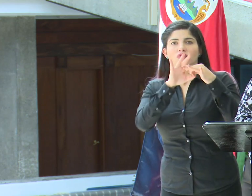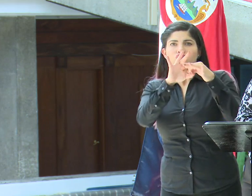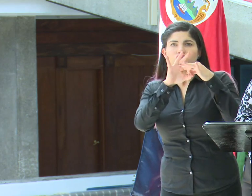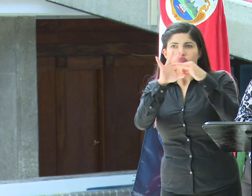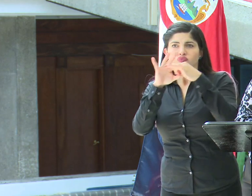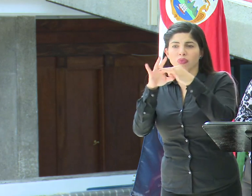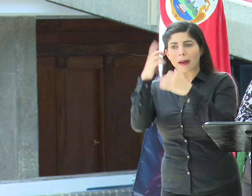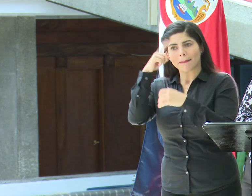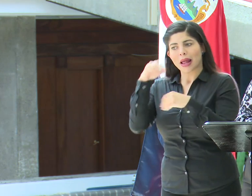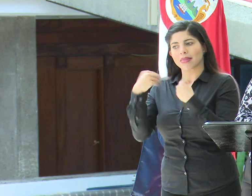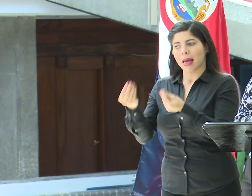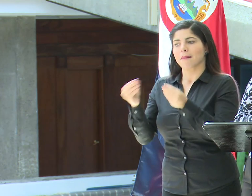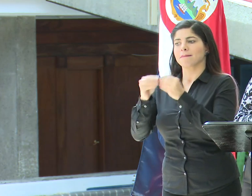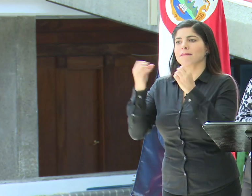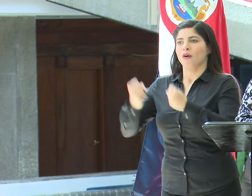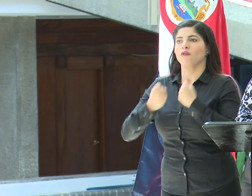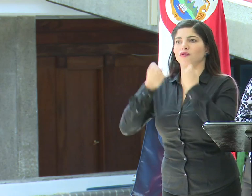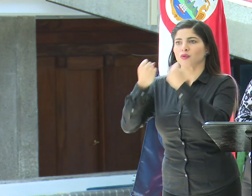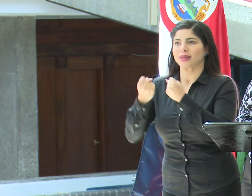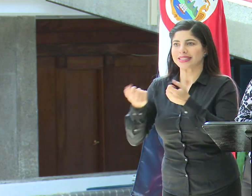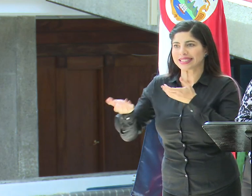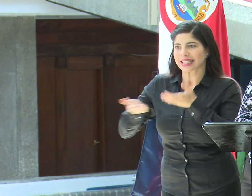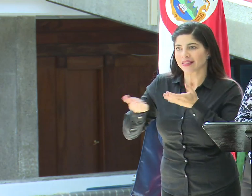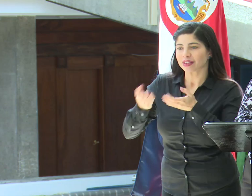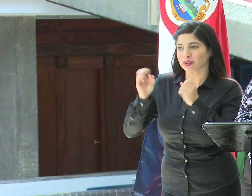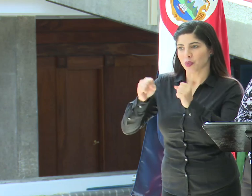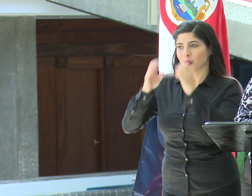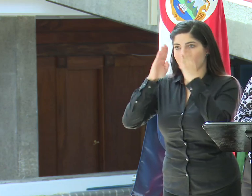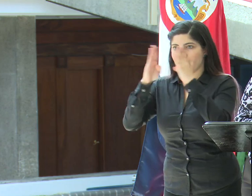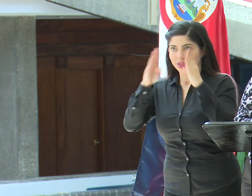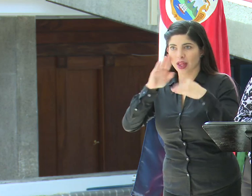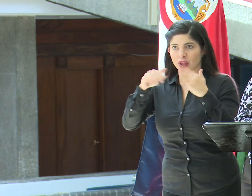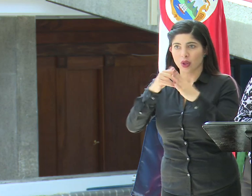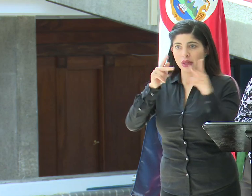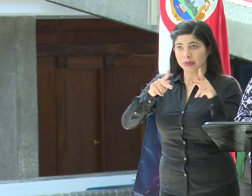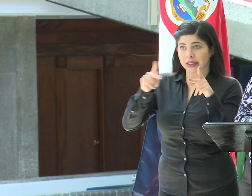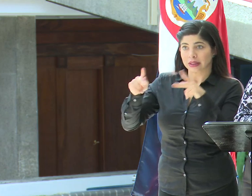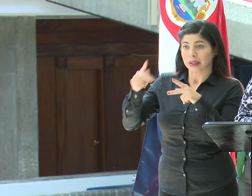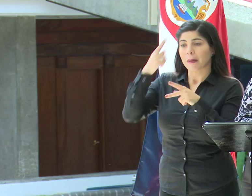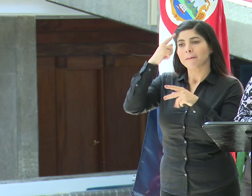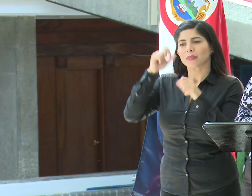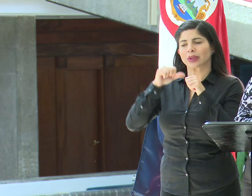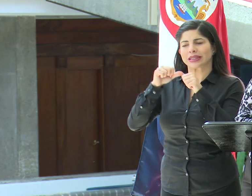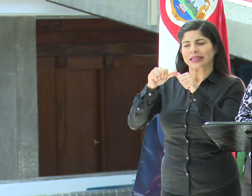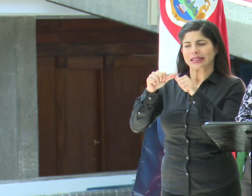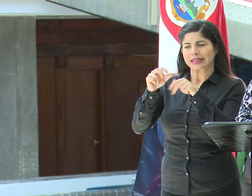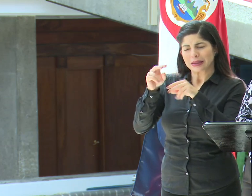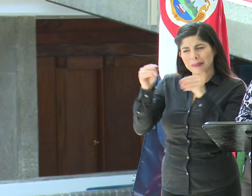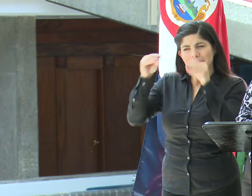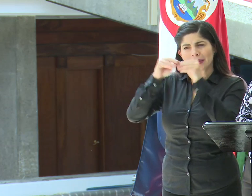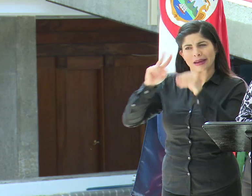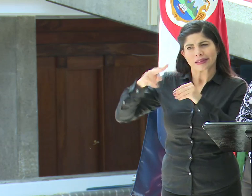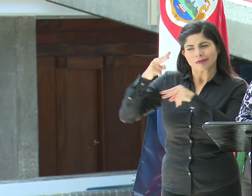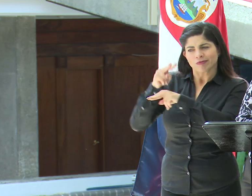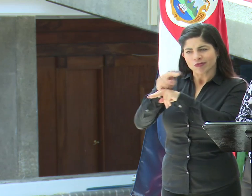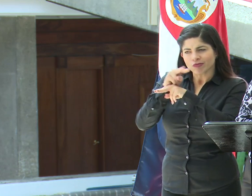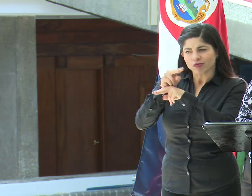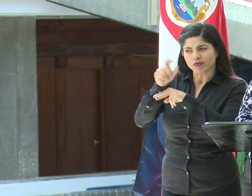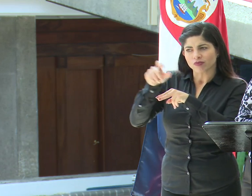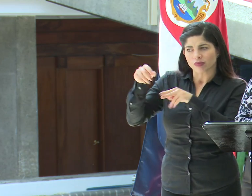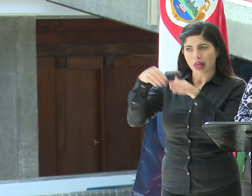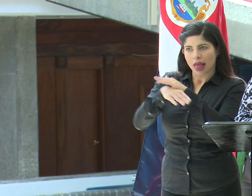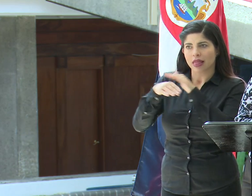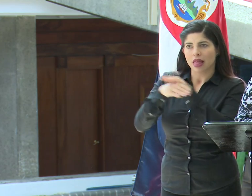también fortalecer los servicios en torno a la atención de estas personas para monitorear aún más el ingreso de los mismos.